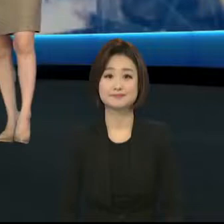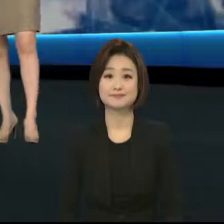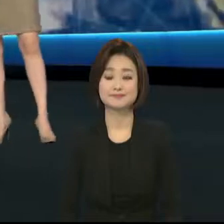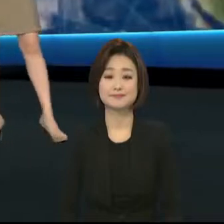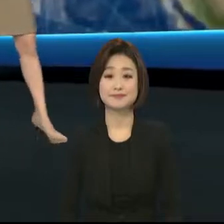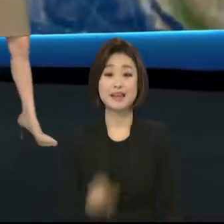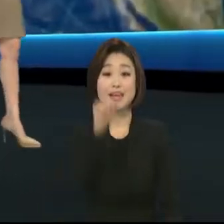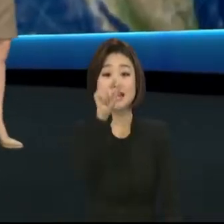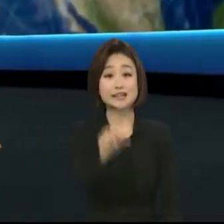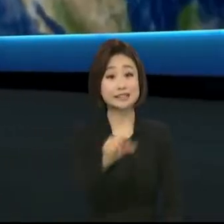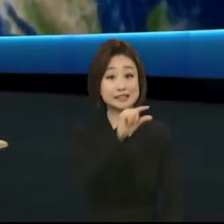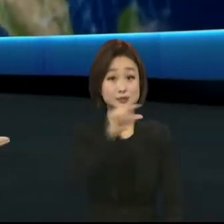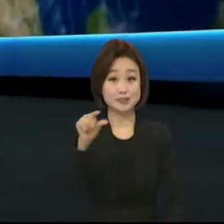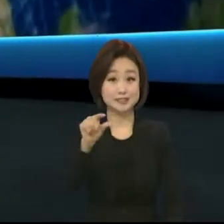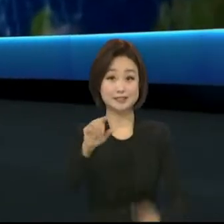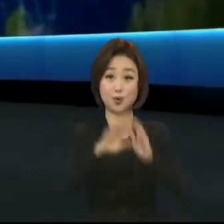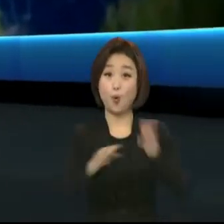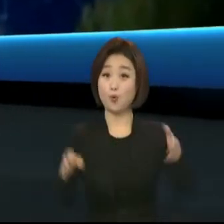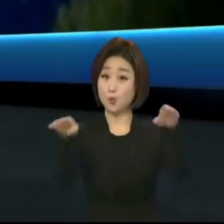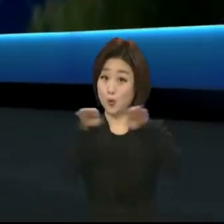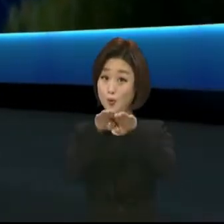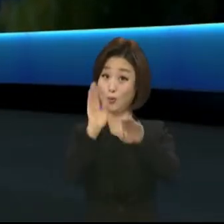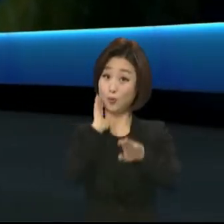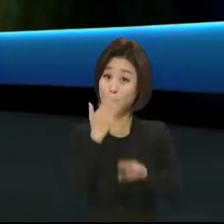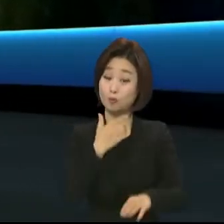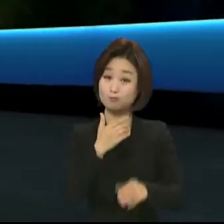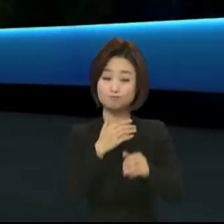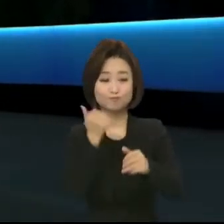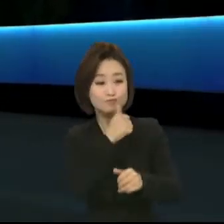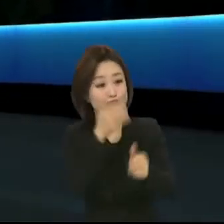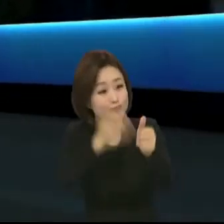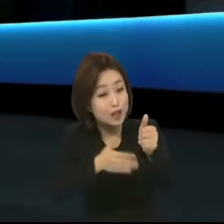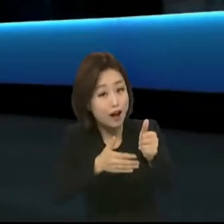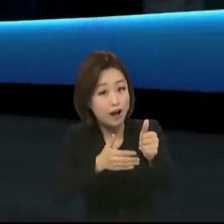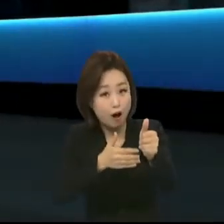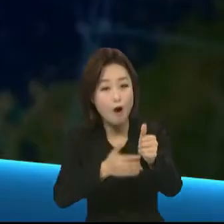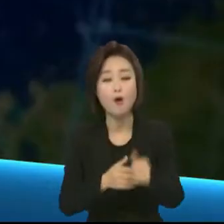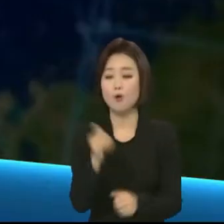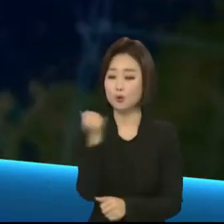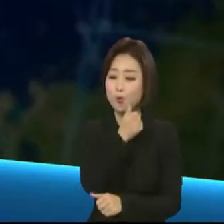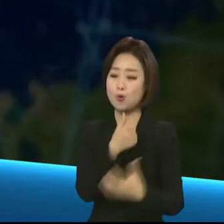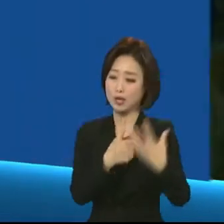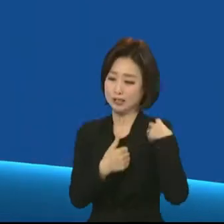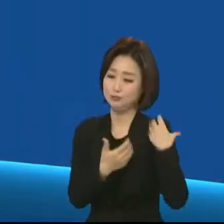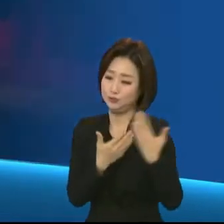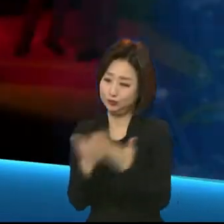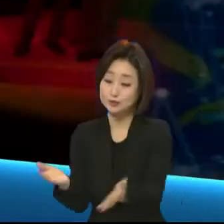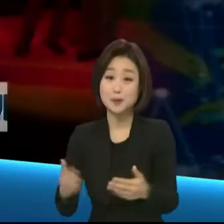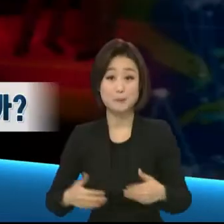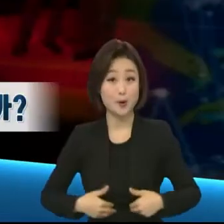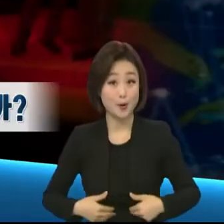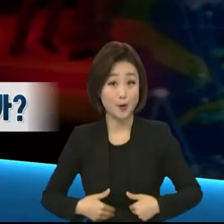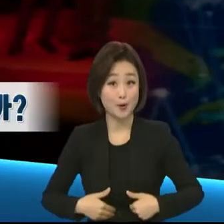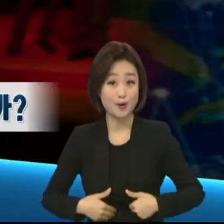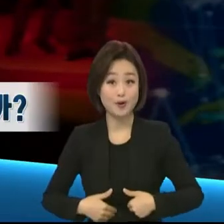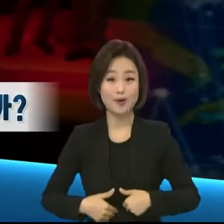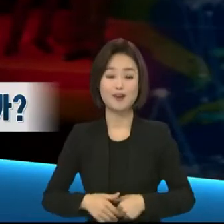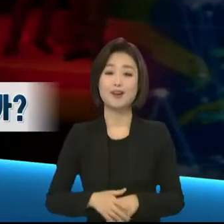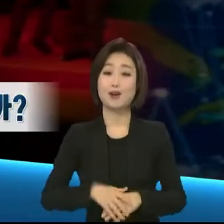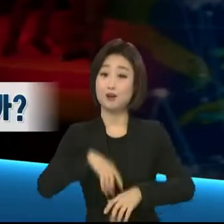스위스의 공공기관에서는 농인이 원할 경우 수어 지원을 의무적으로 제공해야 합니다. 그만큼 손으로 소통하는